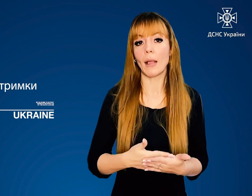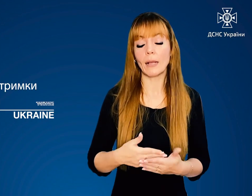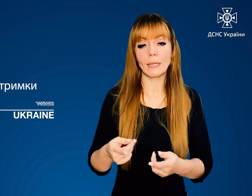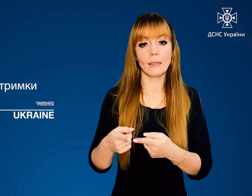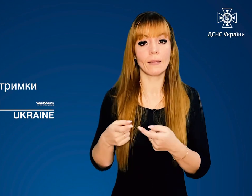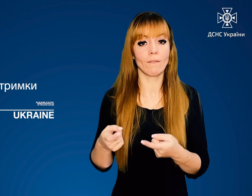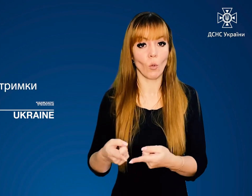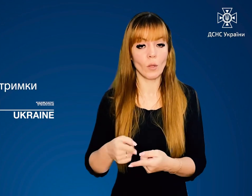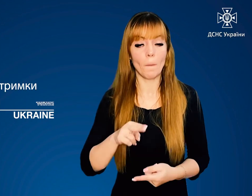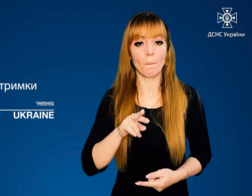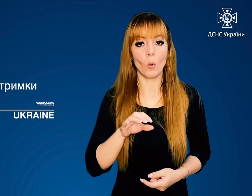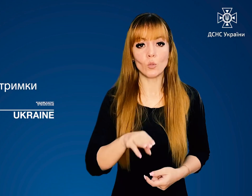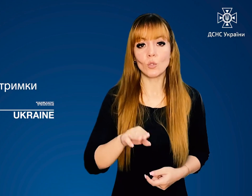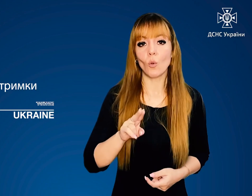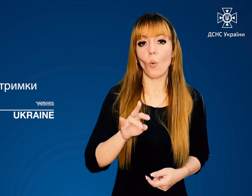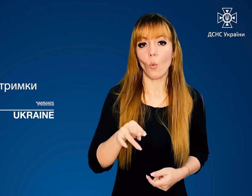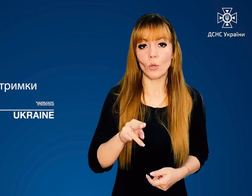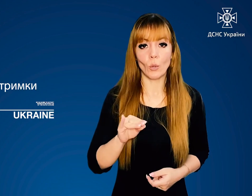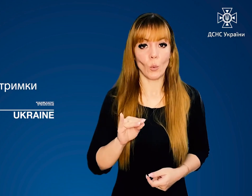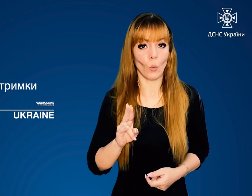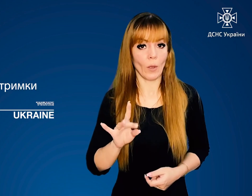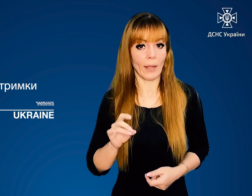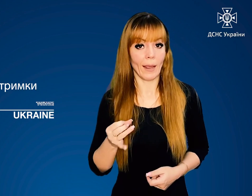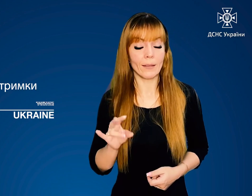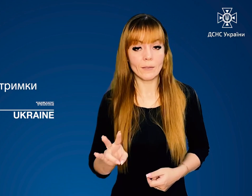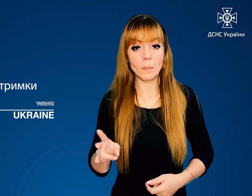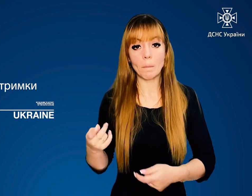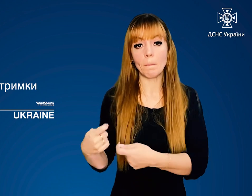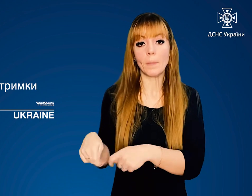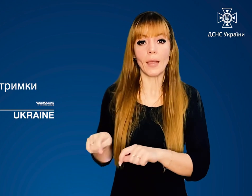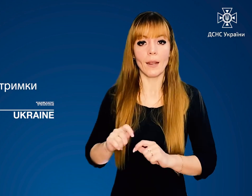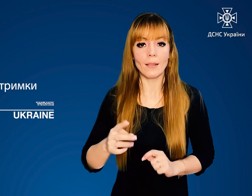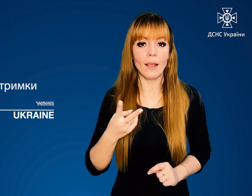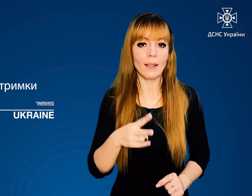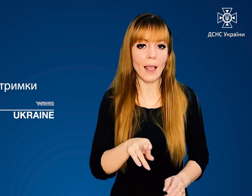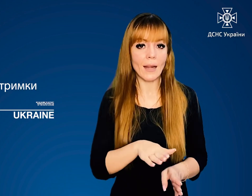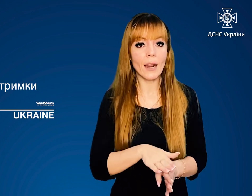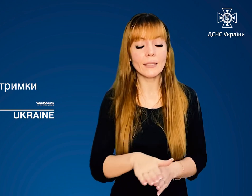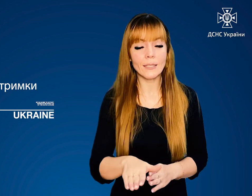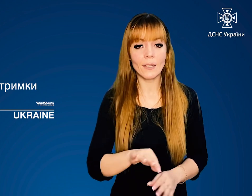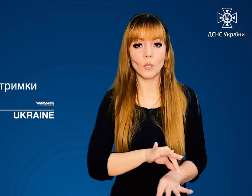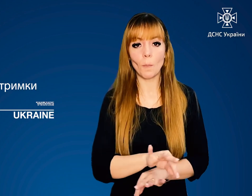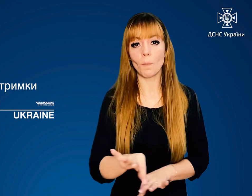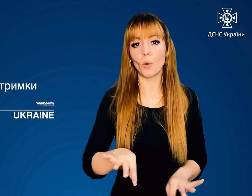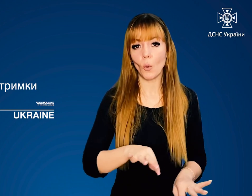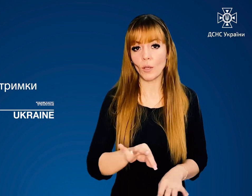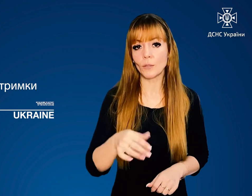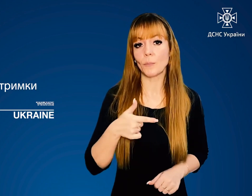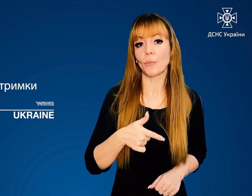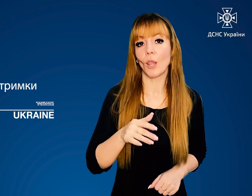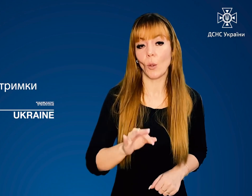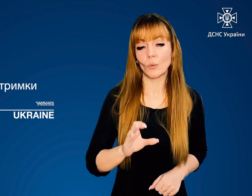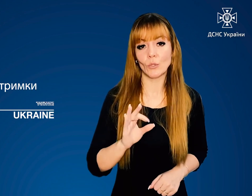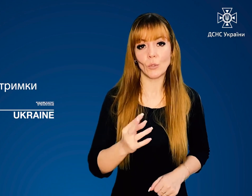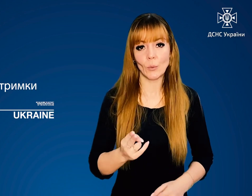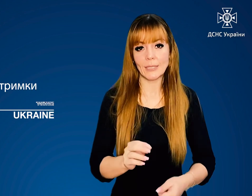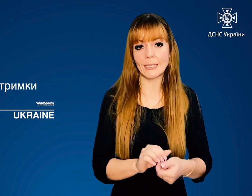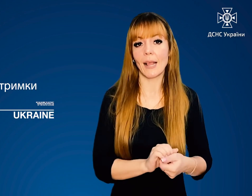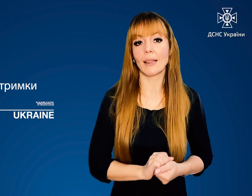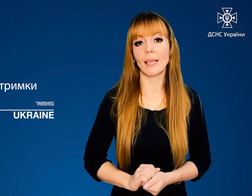«Благодійний фонд «Посткод Юкрейн», переданих для реалізації проєкту громадської організації «Громадський